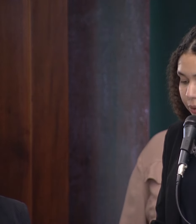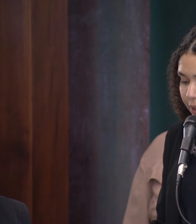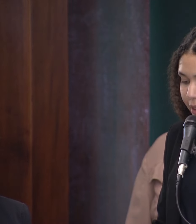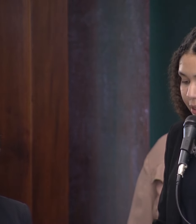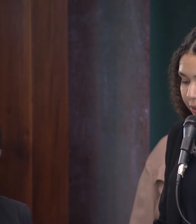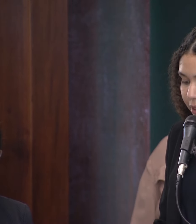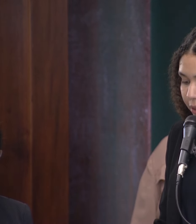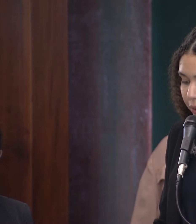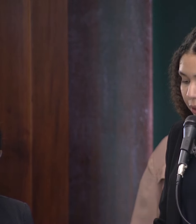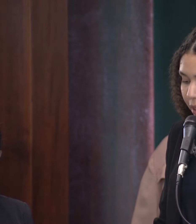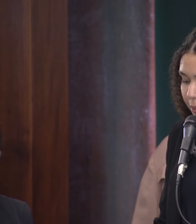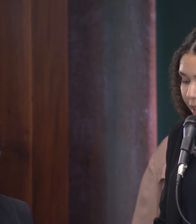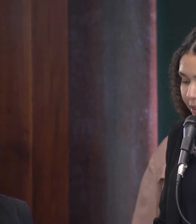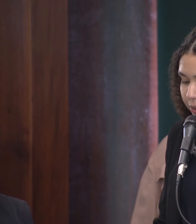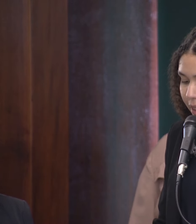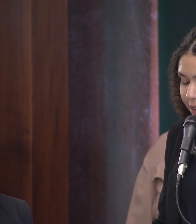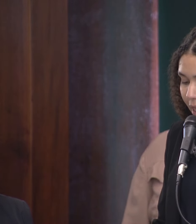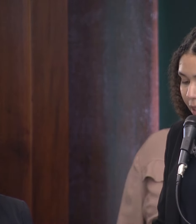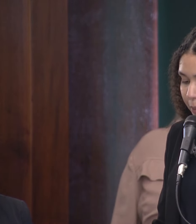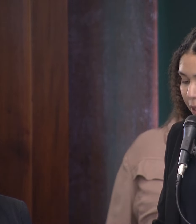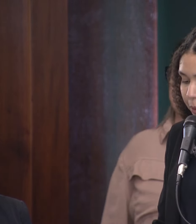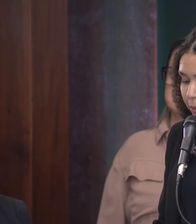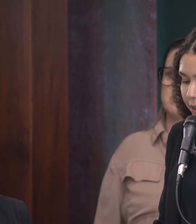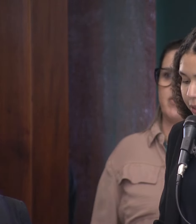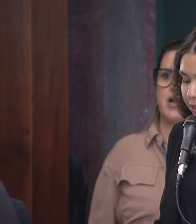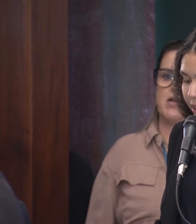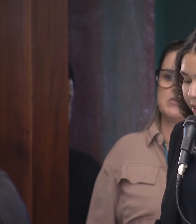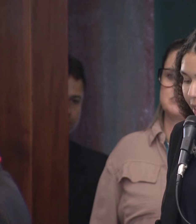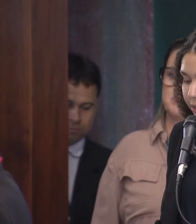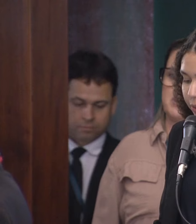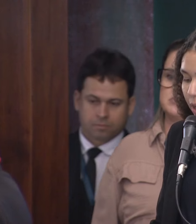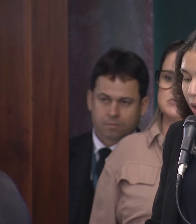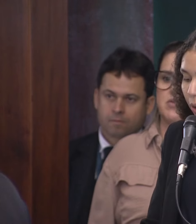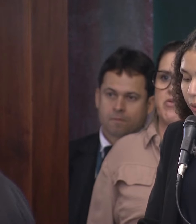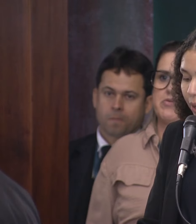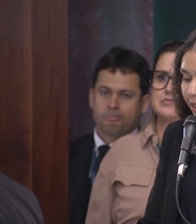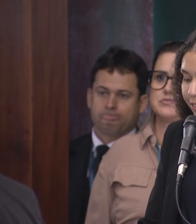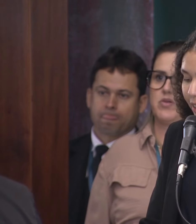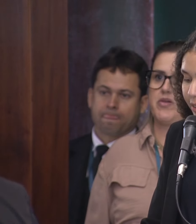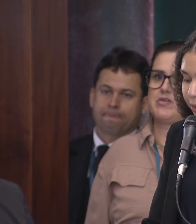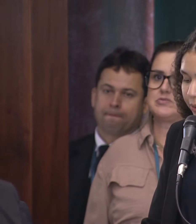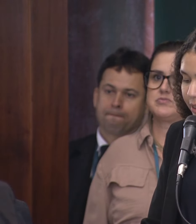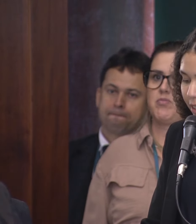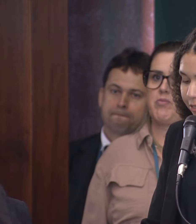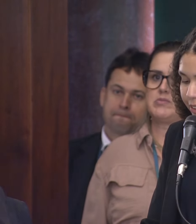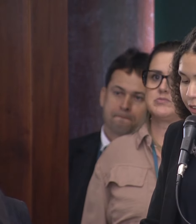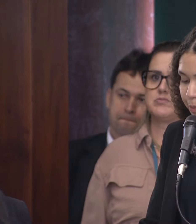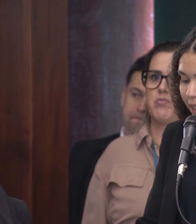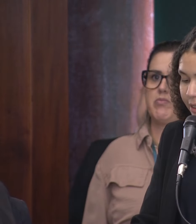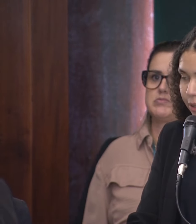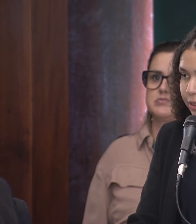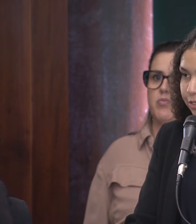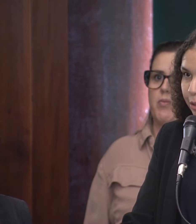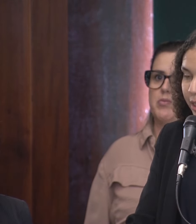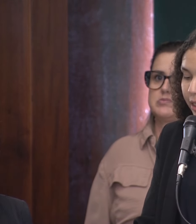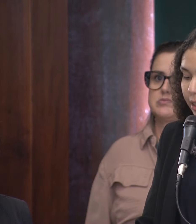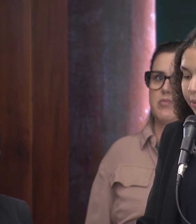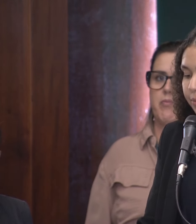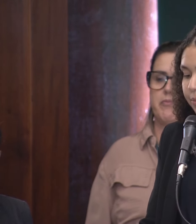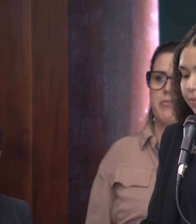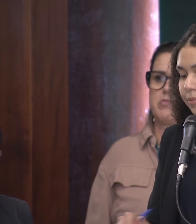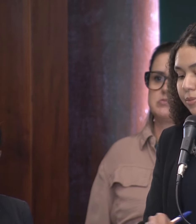ou do terceiro setor que mereçam destaque pela promoção de acesso ou qualificação dos serviços para a saúde